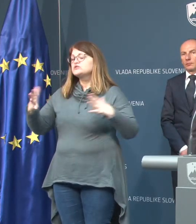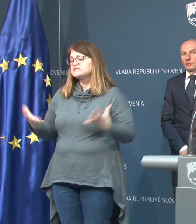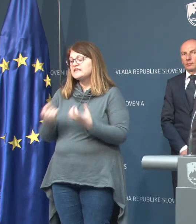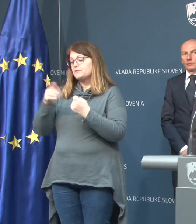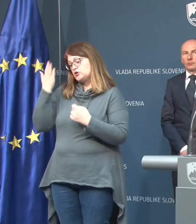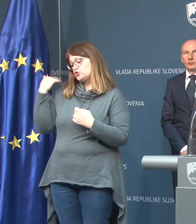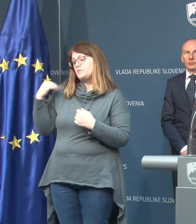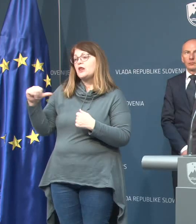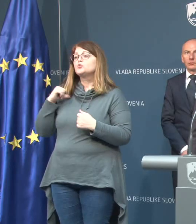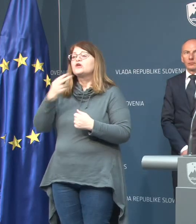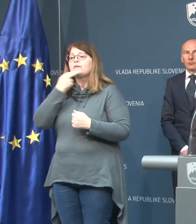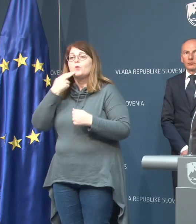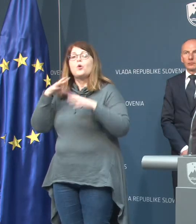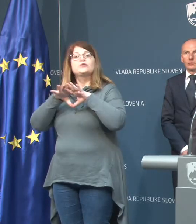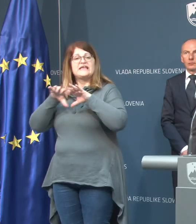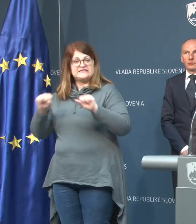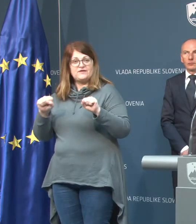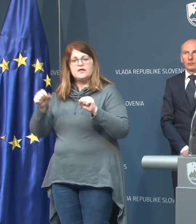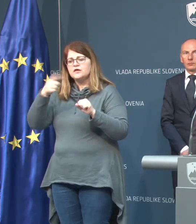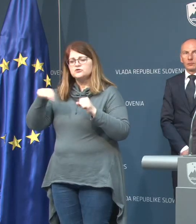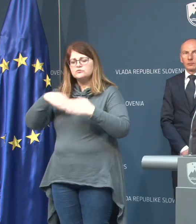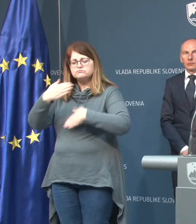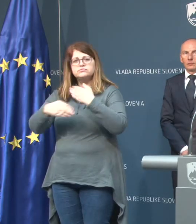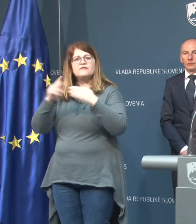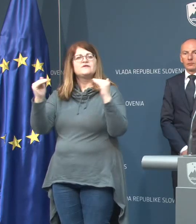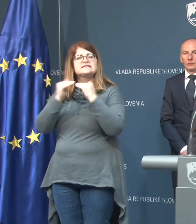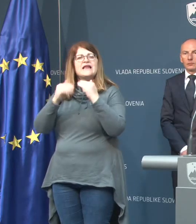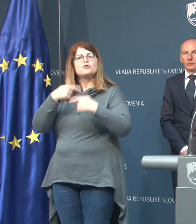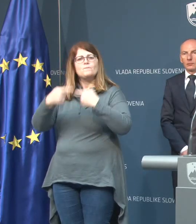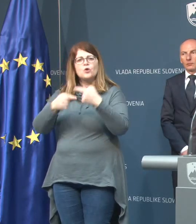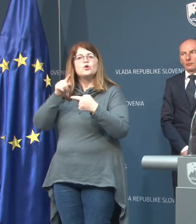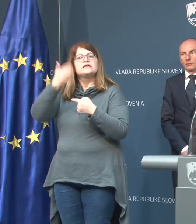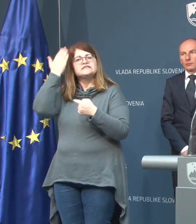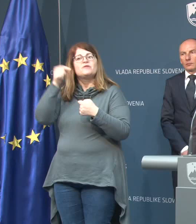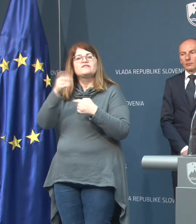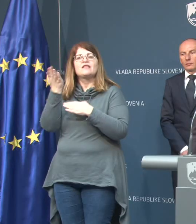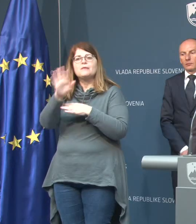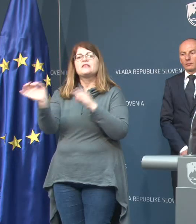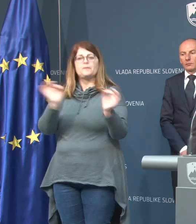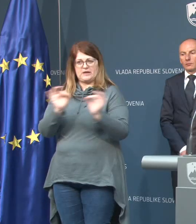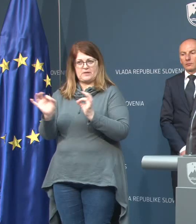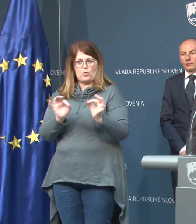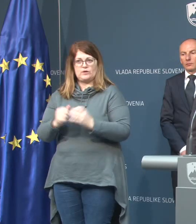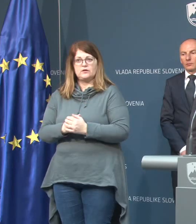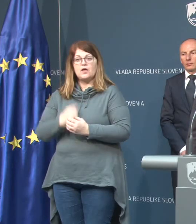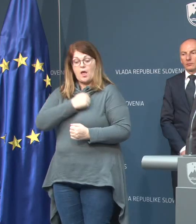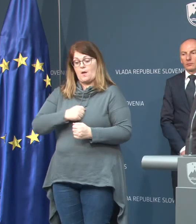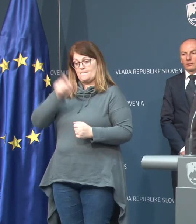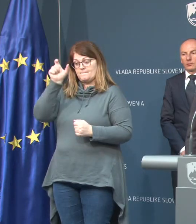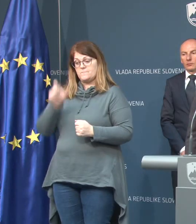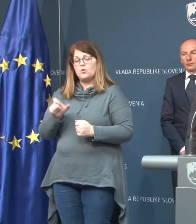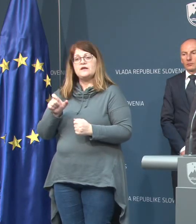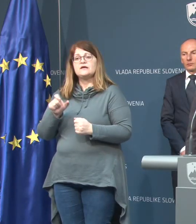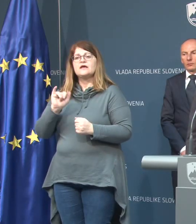bili včeraj popovdan izvedeni, so tekli sklado s protokoli, ki so bili v ta namen pripravljeni. Bolnik je sicer